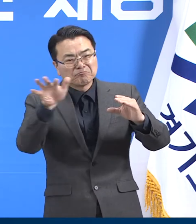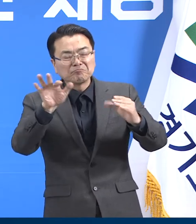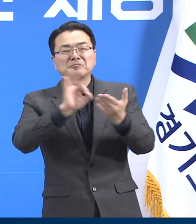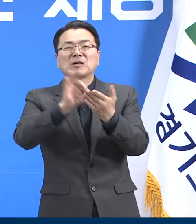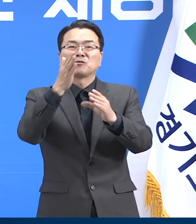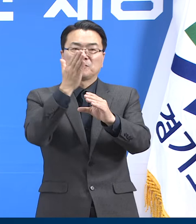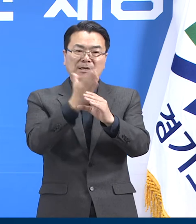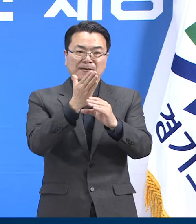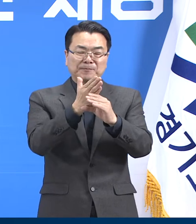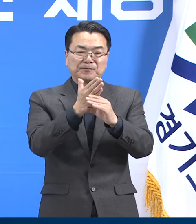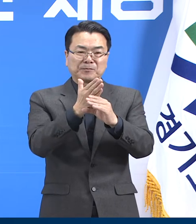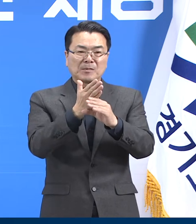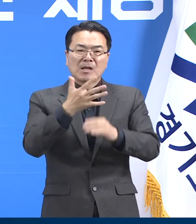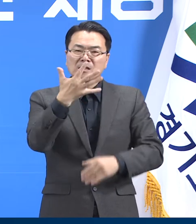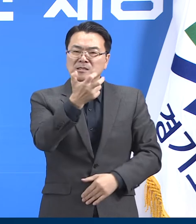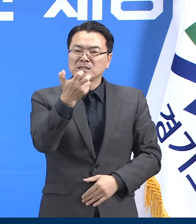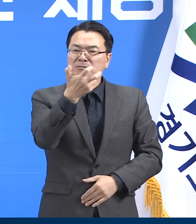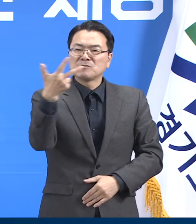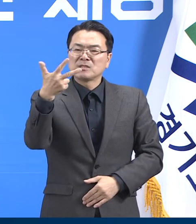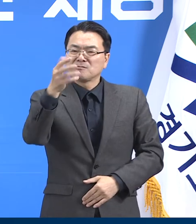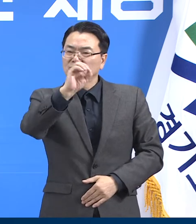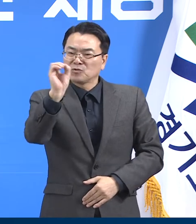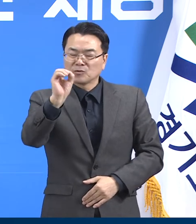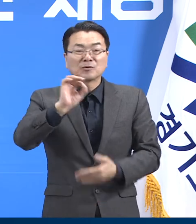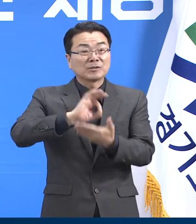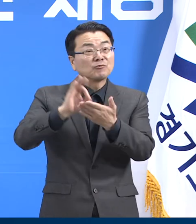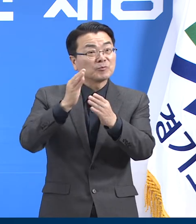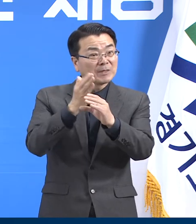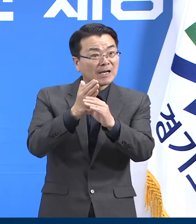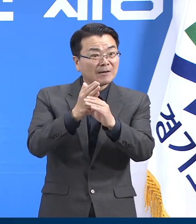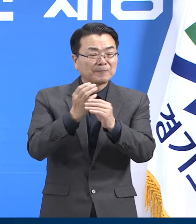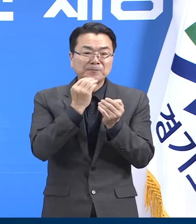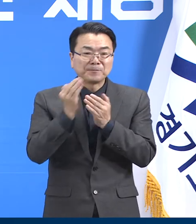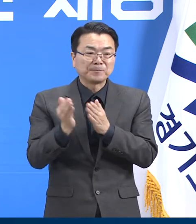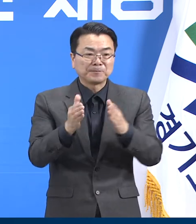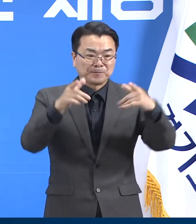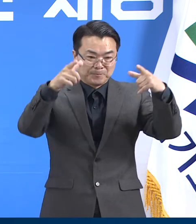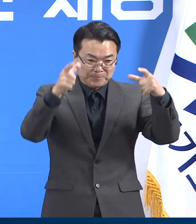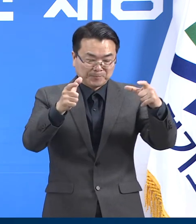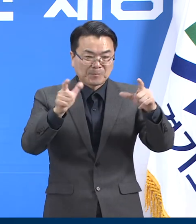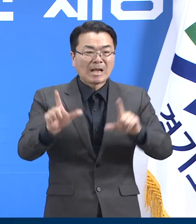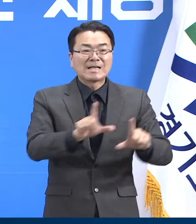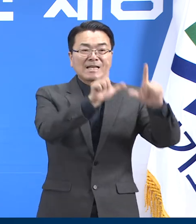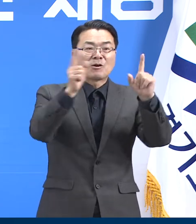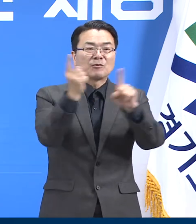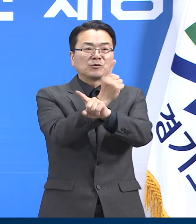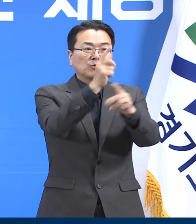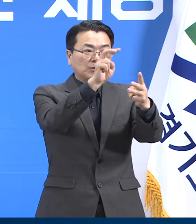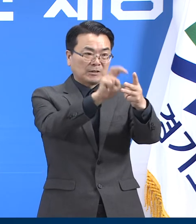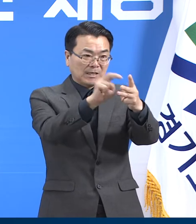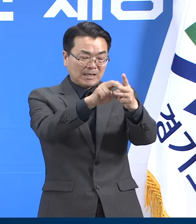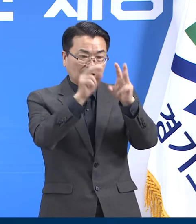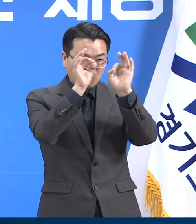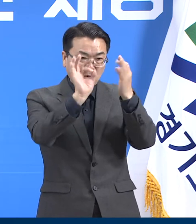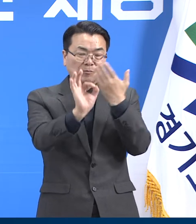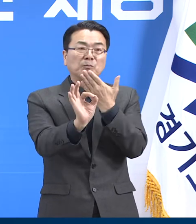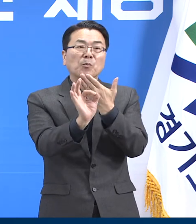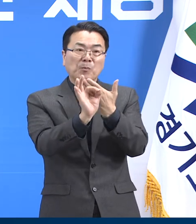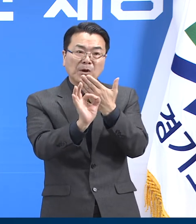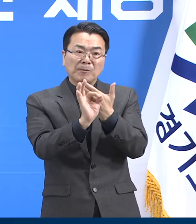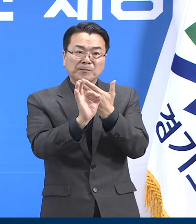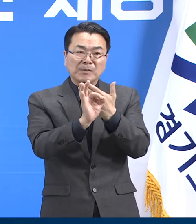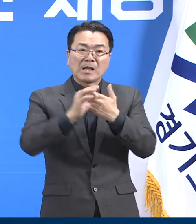병상 가동률은 77%입니다. 도에서 운영하는 10개의 생활치료센터에는 11월 1일 18시 기준